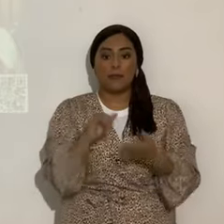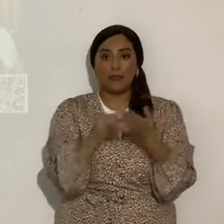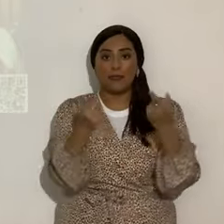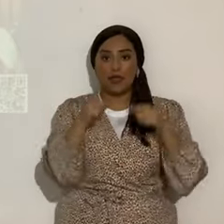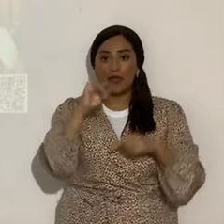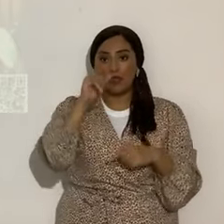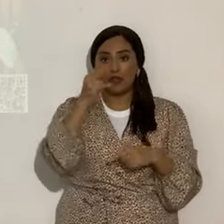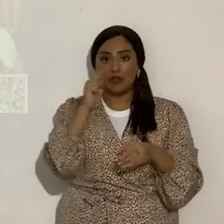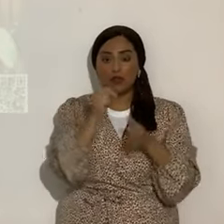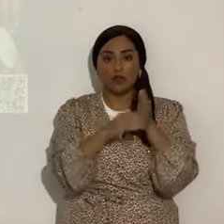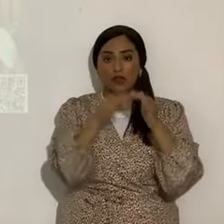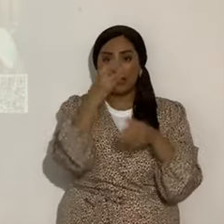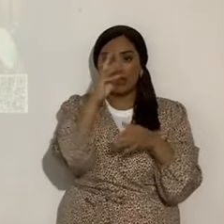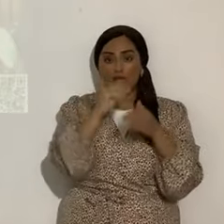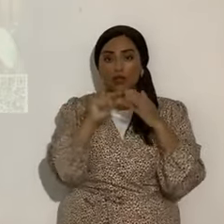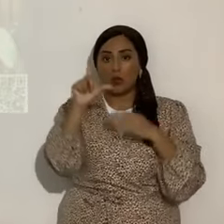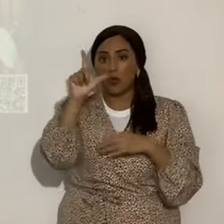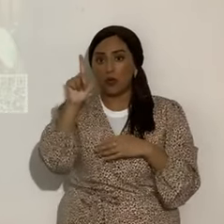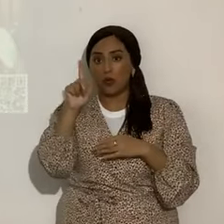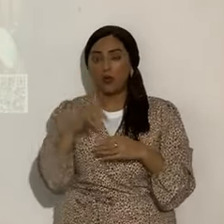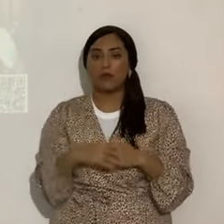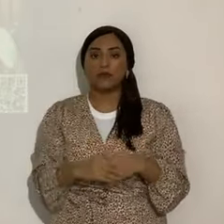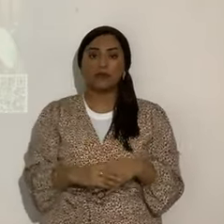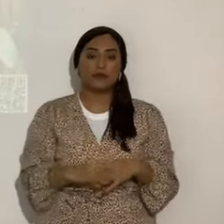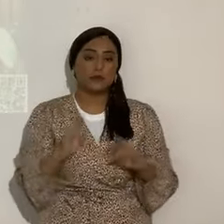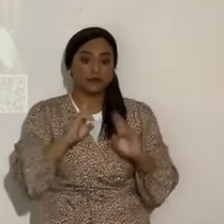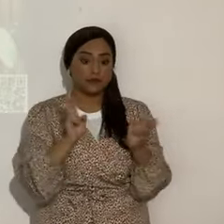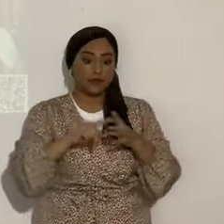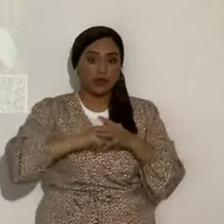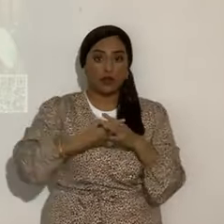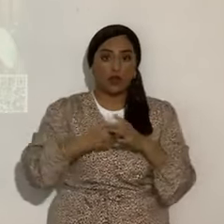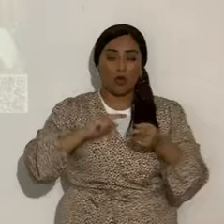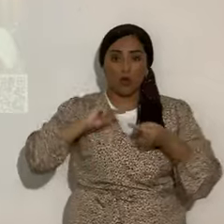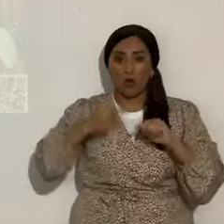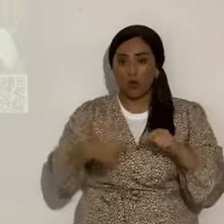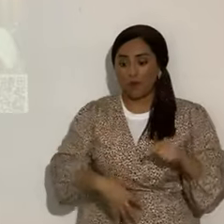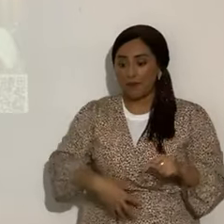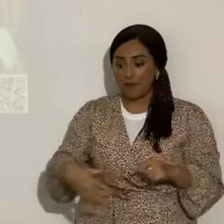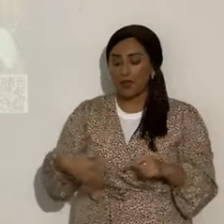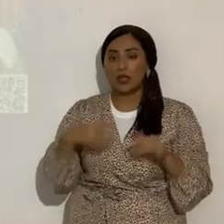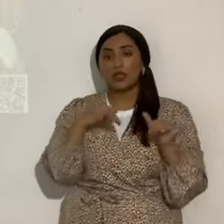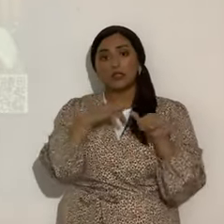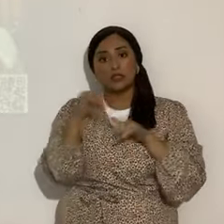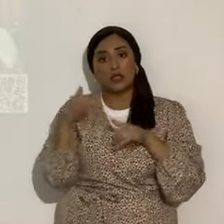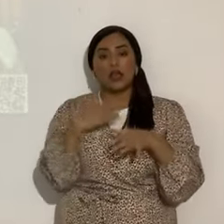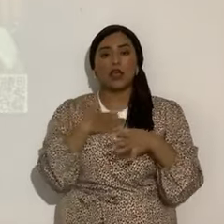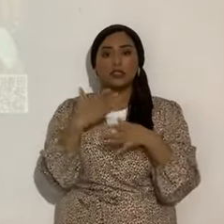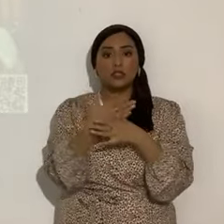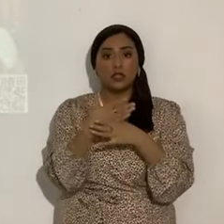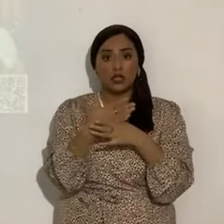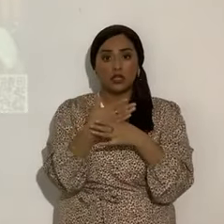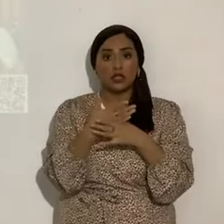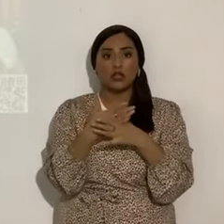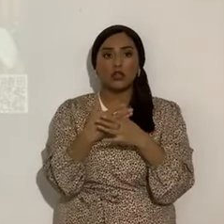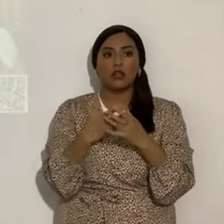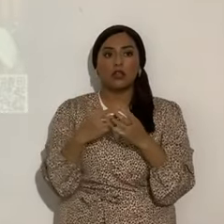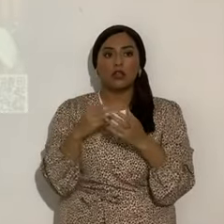1621. Bueno, entonces ya empezaron los dolores de parto. También les compartí que ese eclipse,